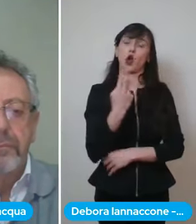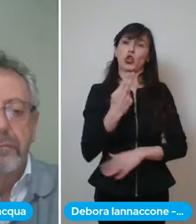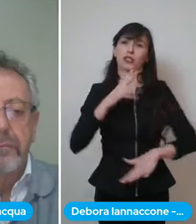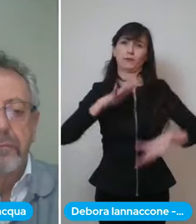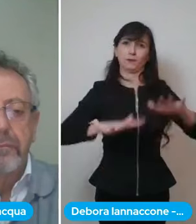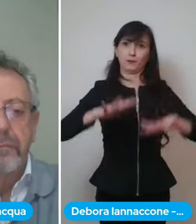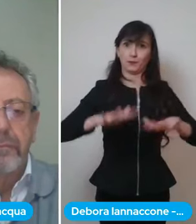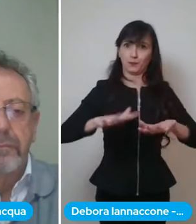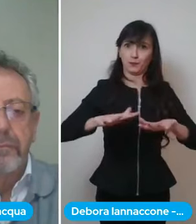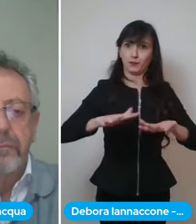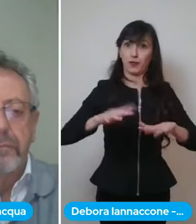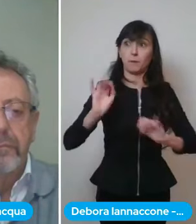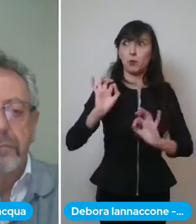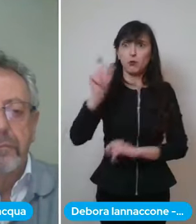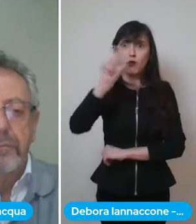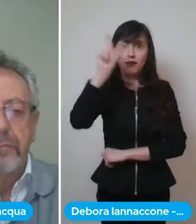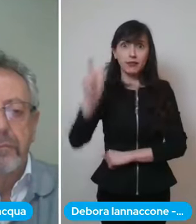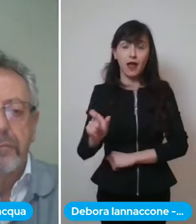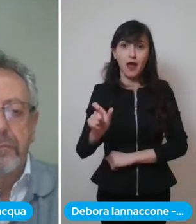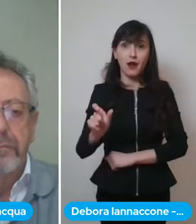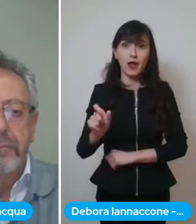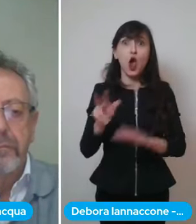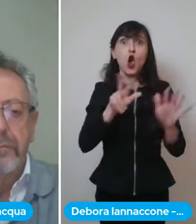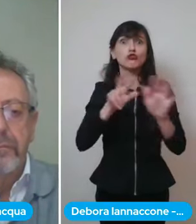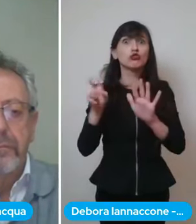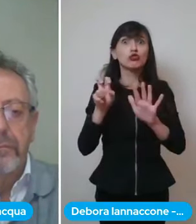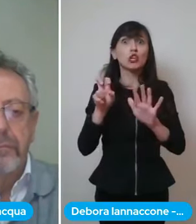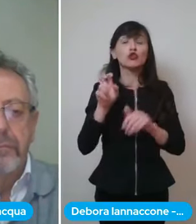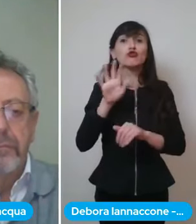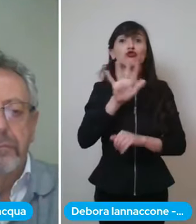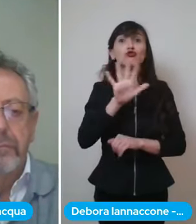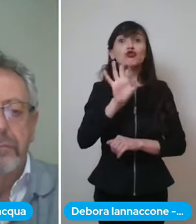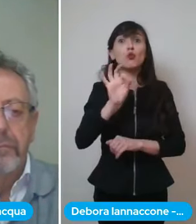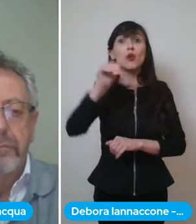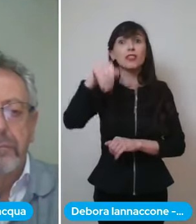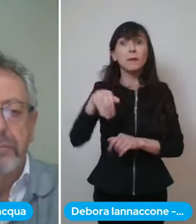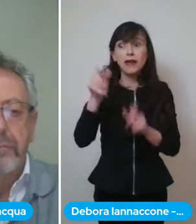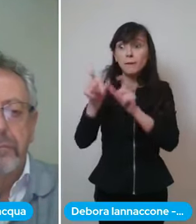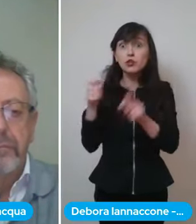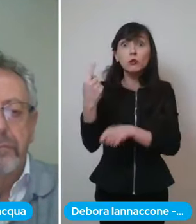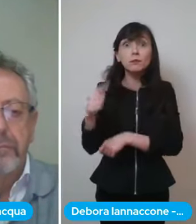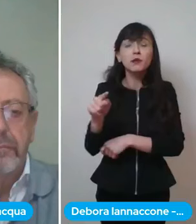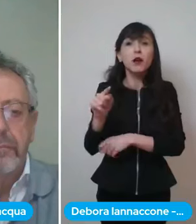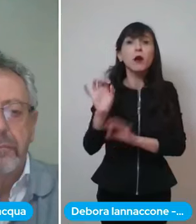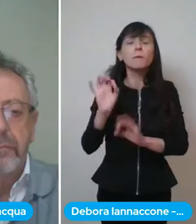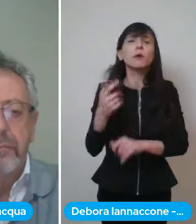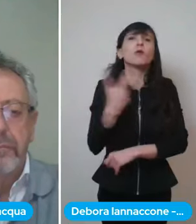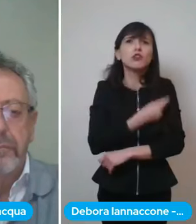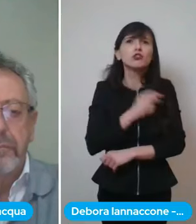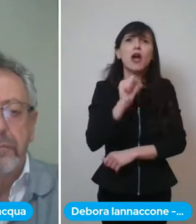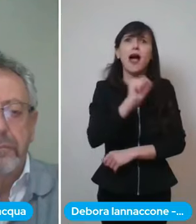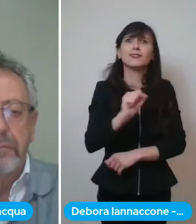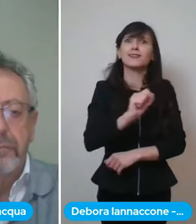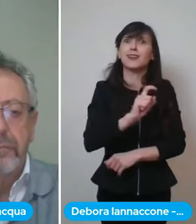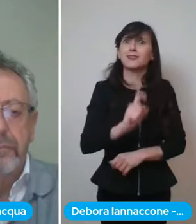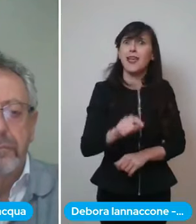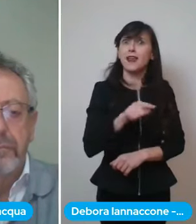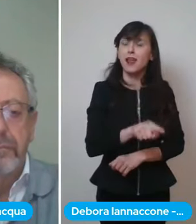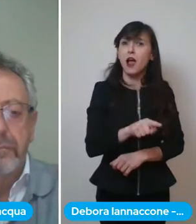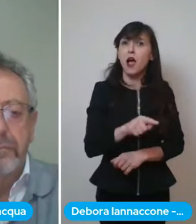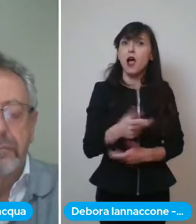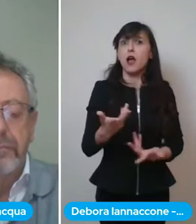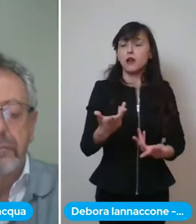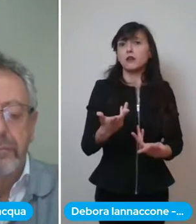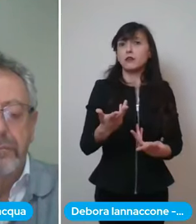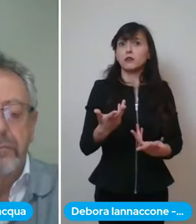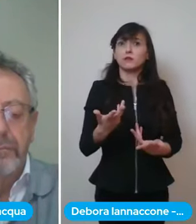ottocentocinquantamila con con AstraZeneca abbiamo tre milioni di contagiati e centomila morti quindi dobbiamo sempre